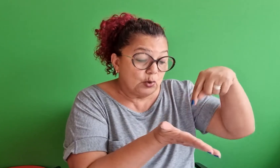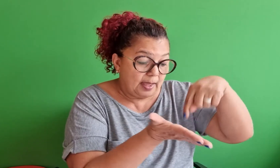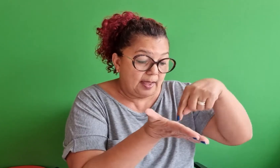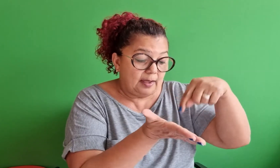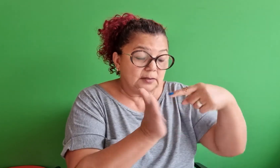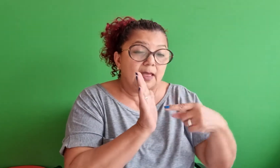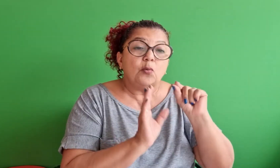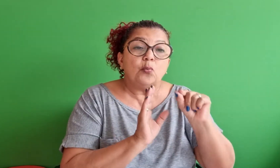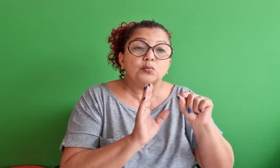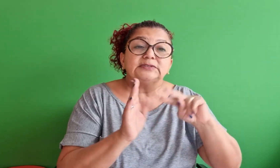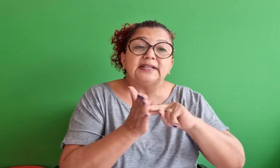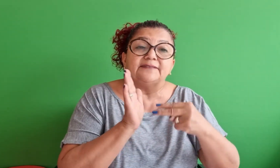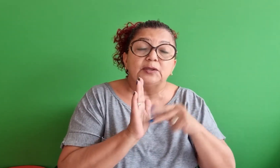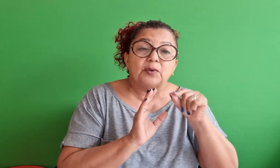de acordo com os dicionários,